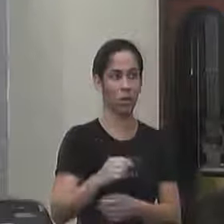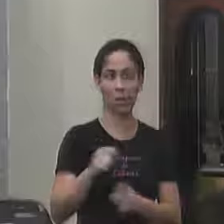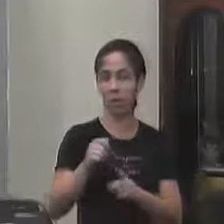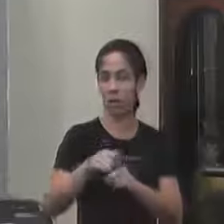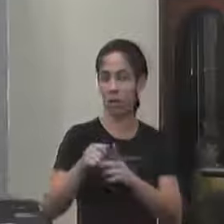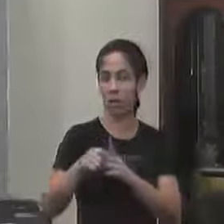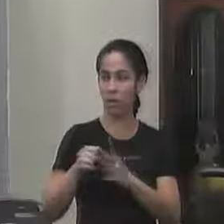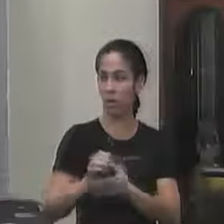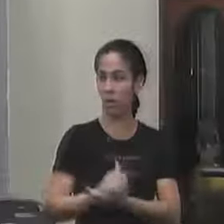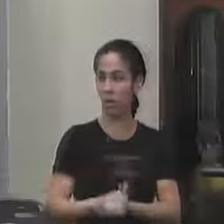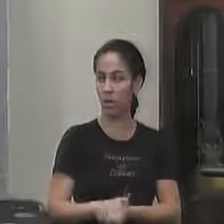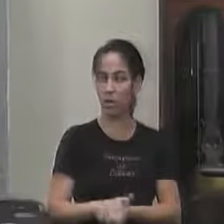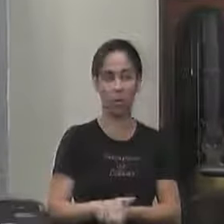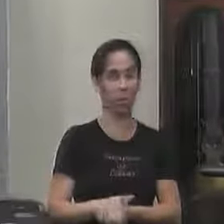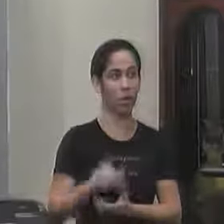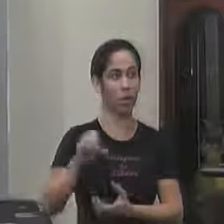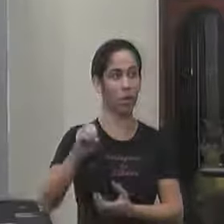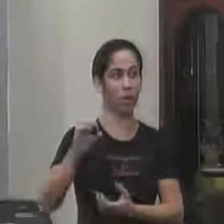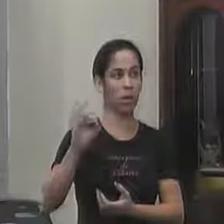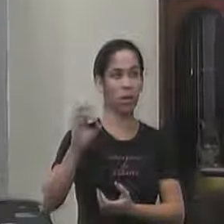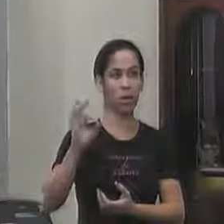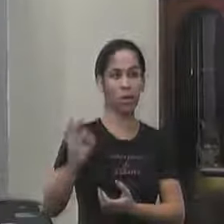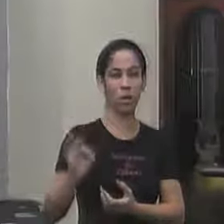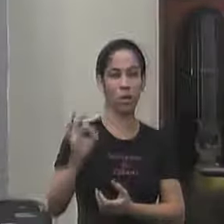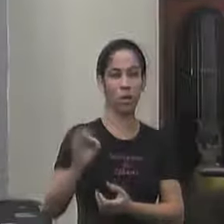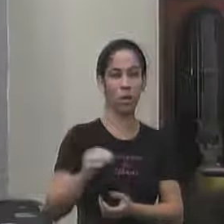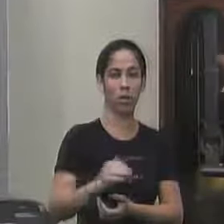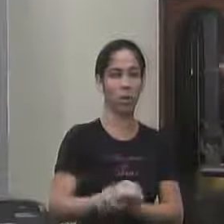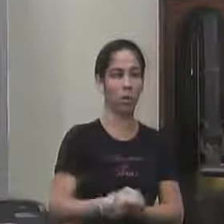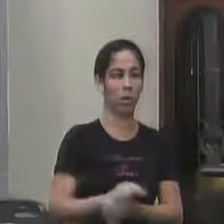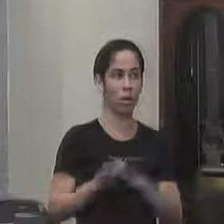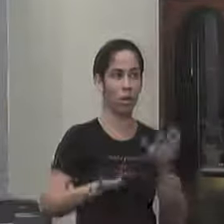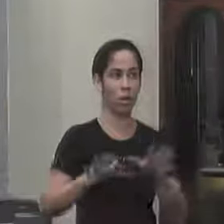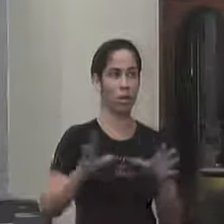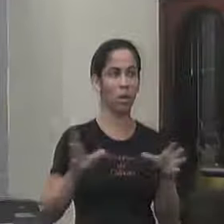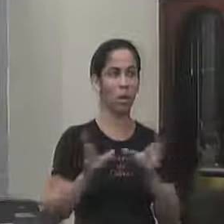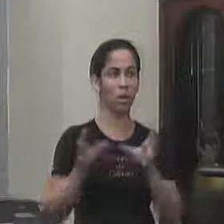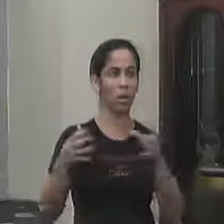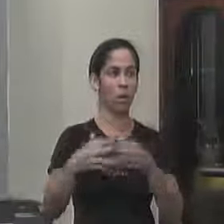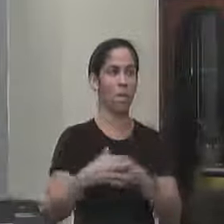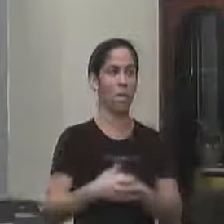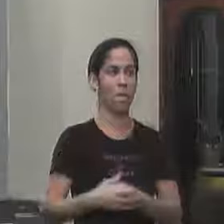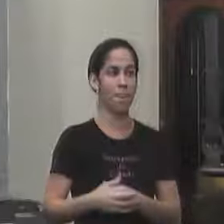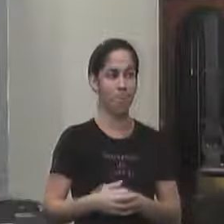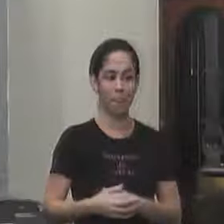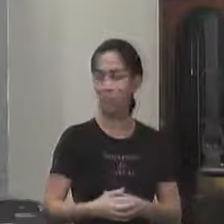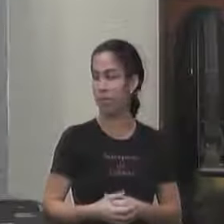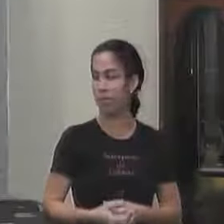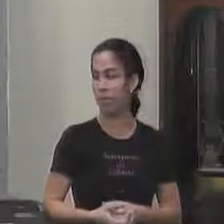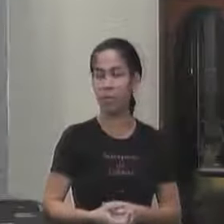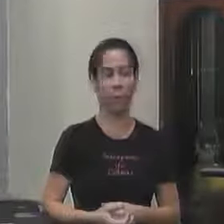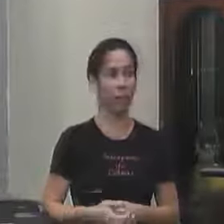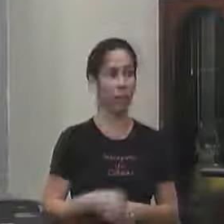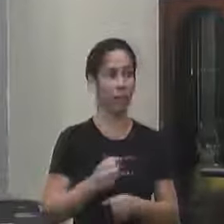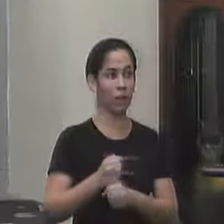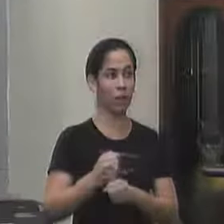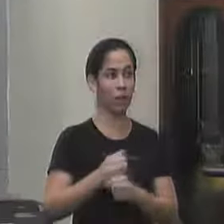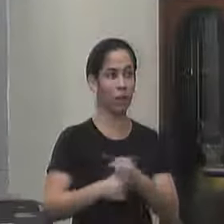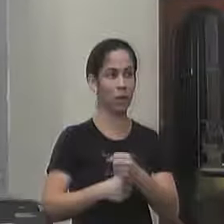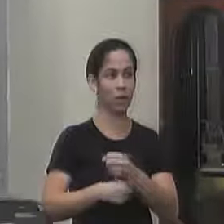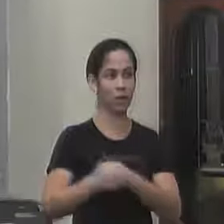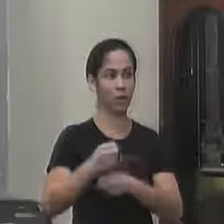é 80 centavos eu vou falar em termos gerais da merenda a gente em 2019